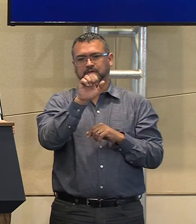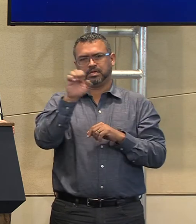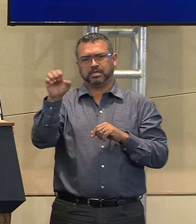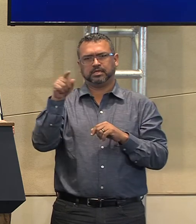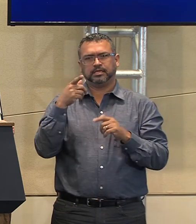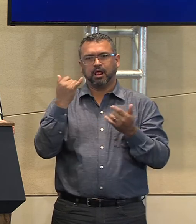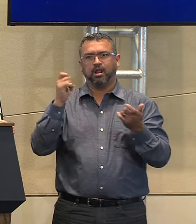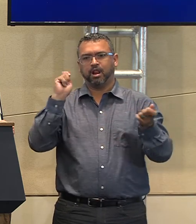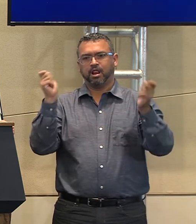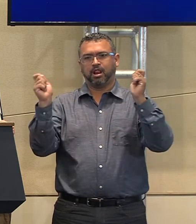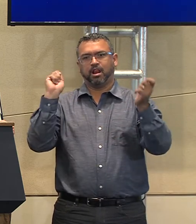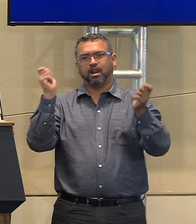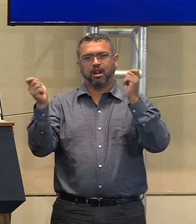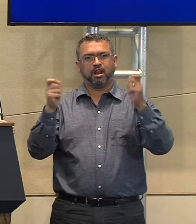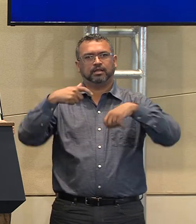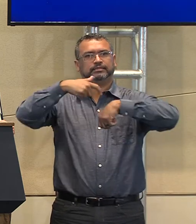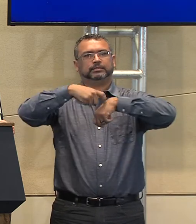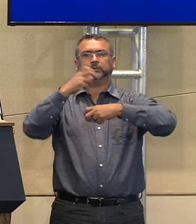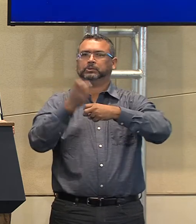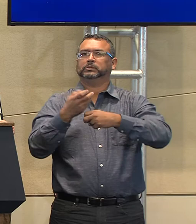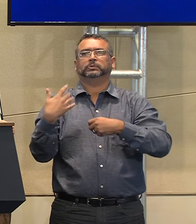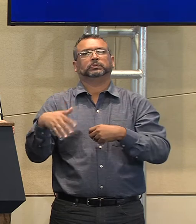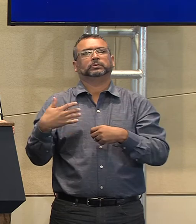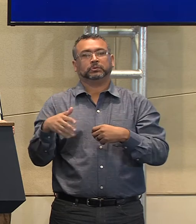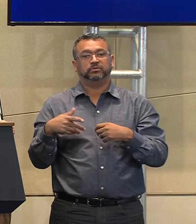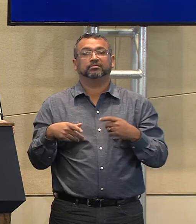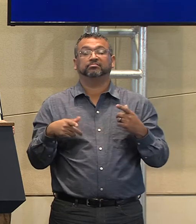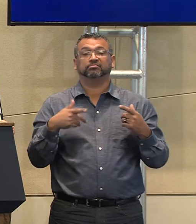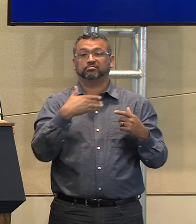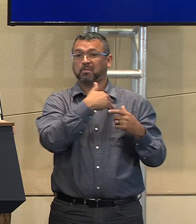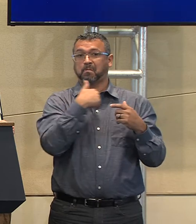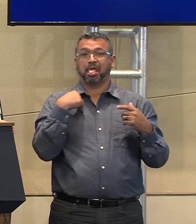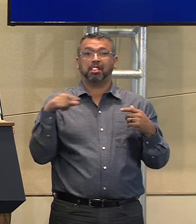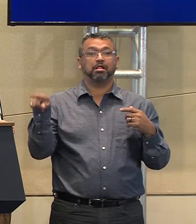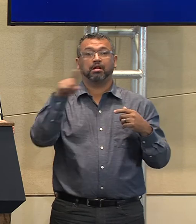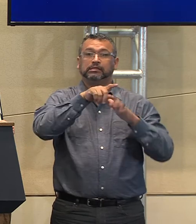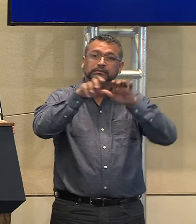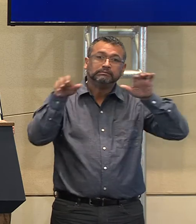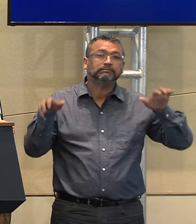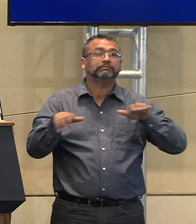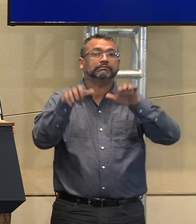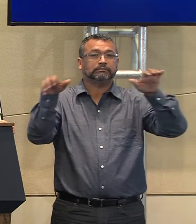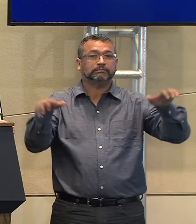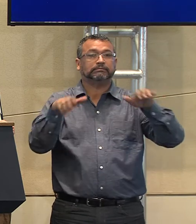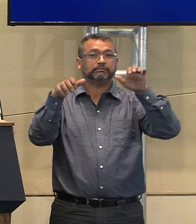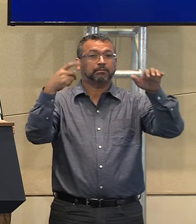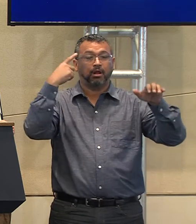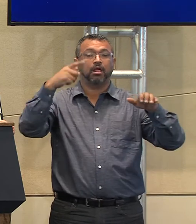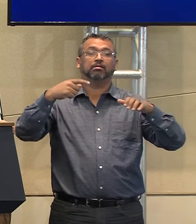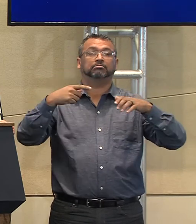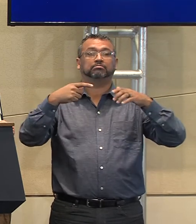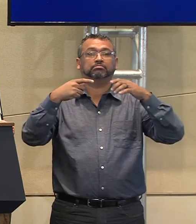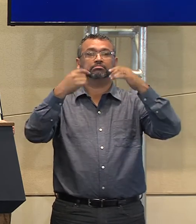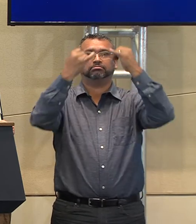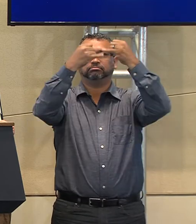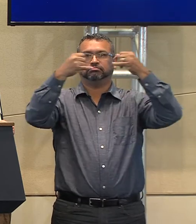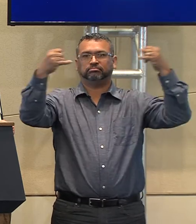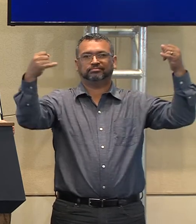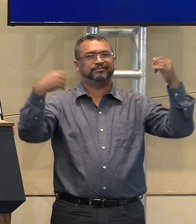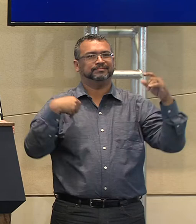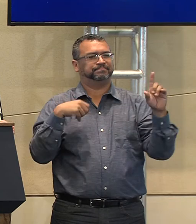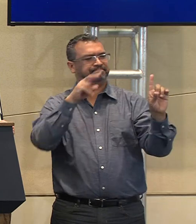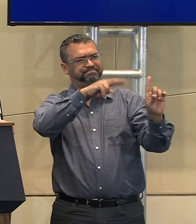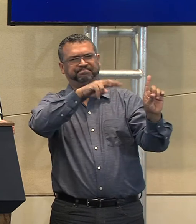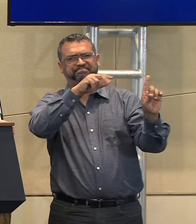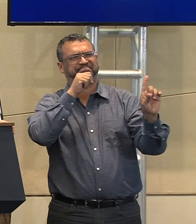y en unos momentos bien difíciles, donde todos esos empleados están trabajando arduamente por restablecer el sistema eléctrico lo vemos innecesario,